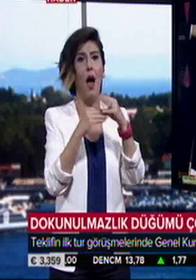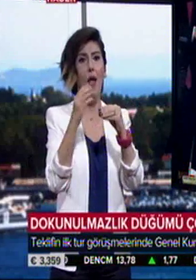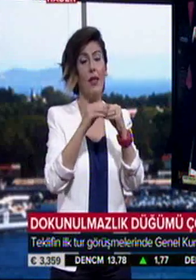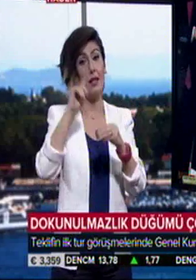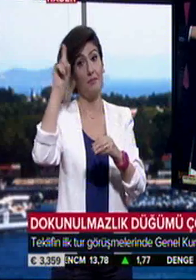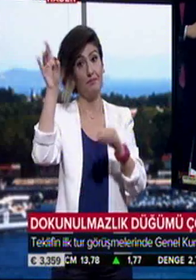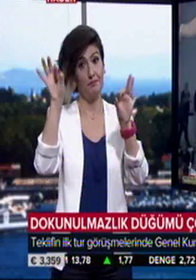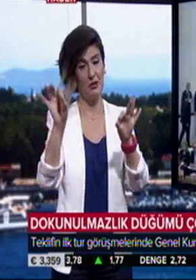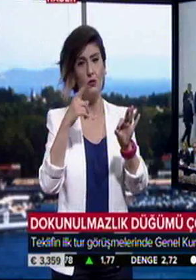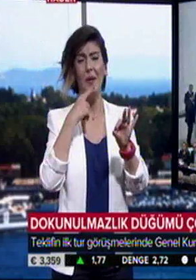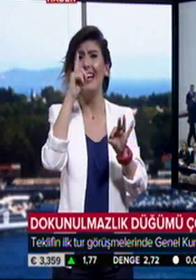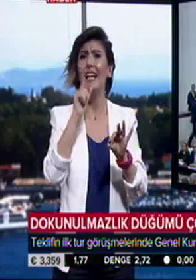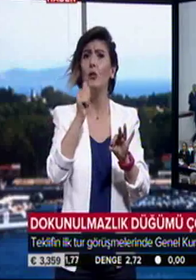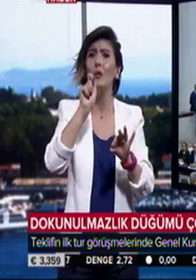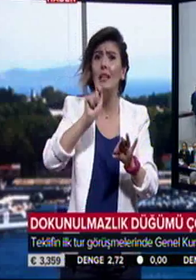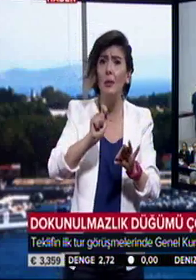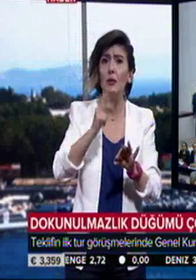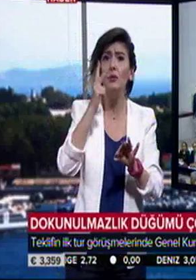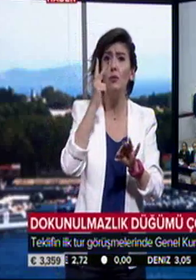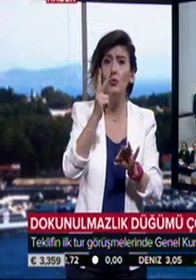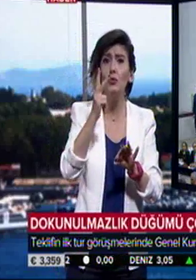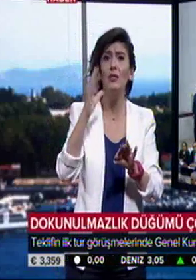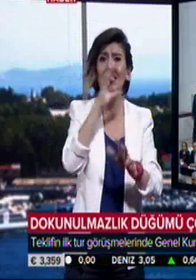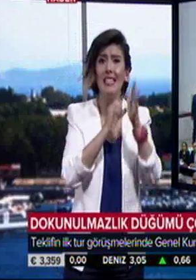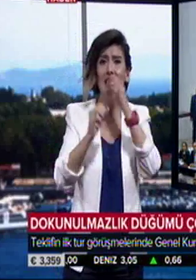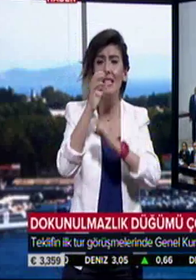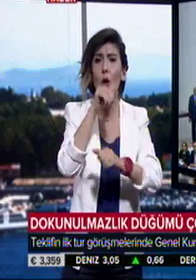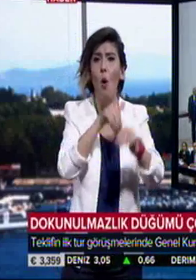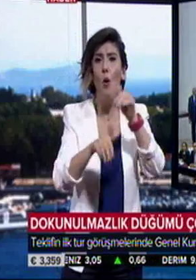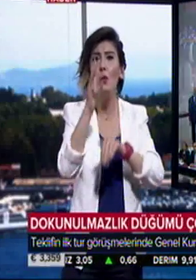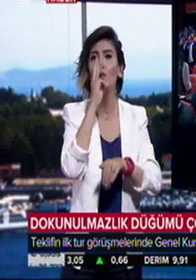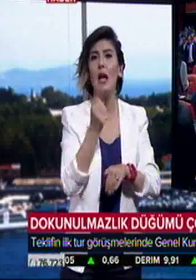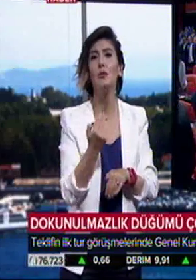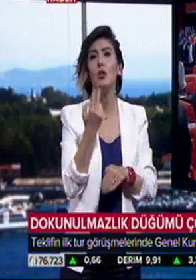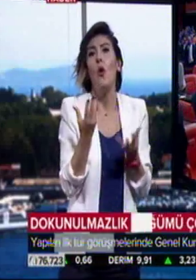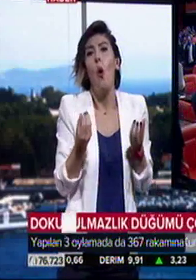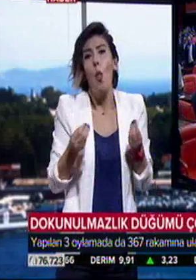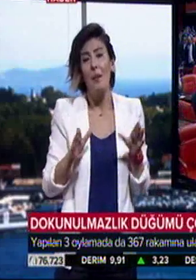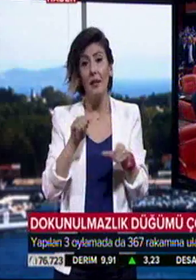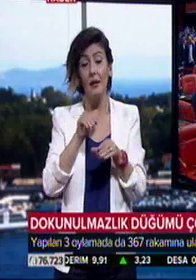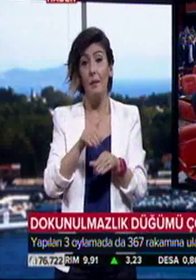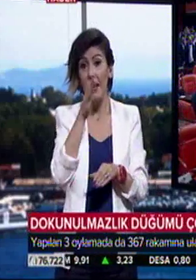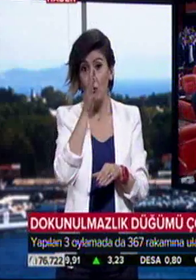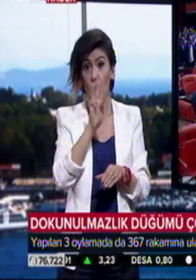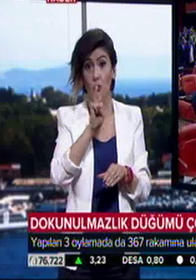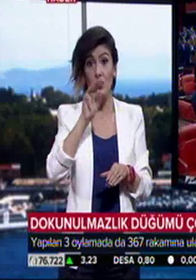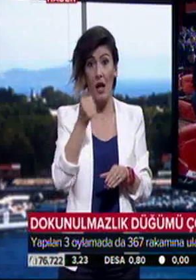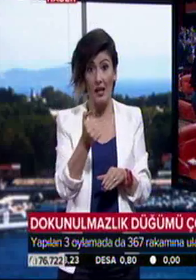Ancak ilk gün yapılan 3 gizli oylamada 367 sayısına ulaşılamadı. 536 milletvekilinin katıldığı gizli